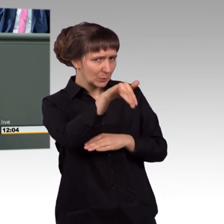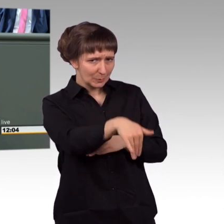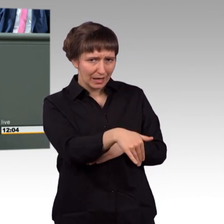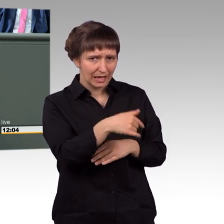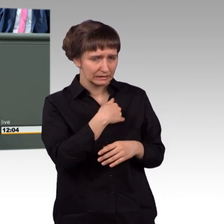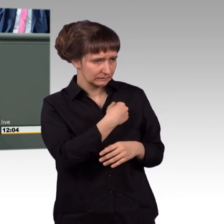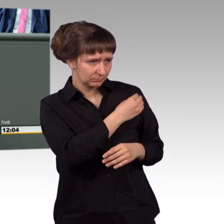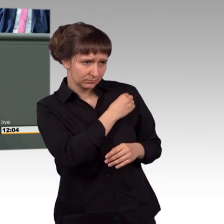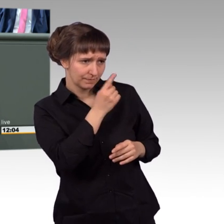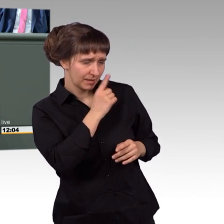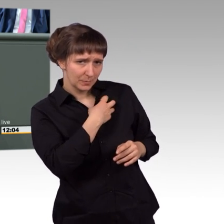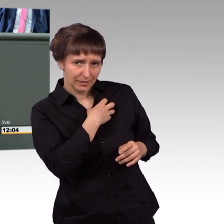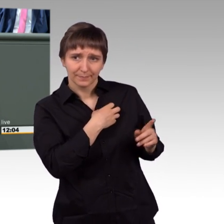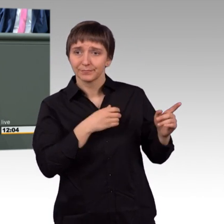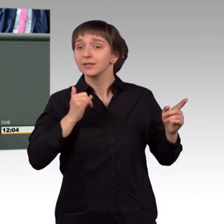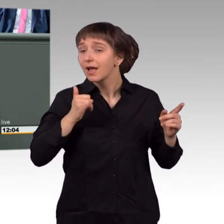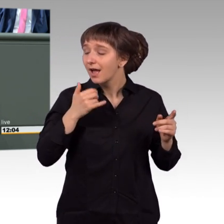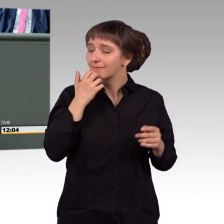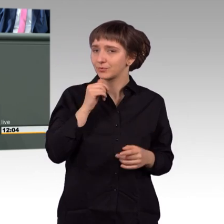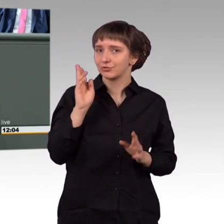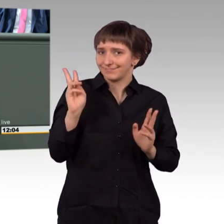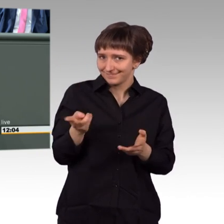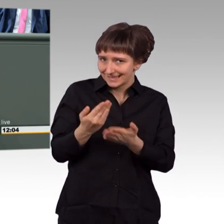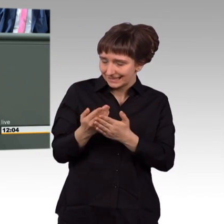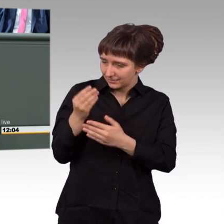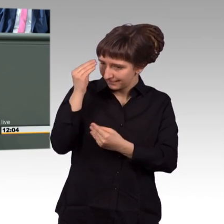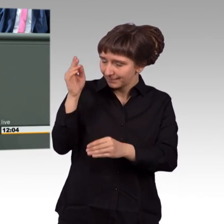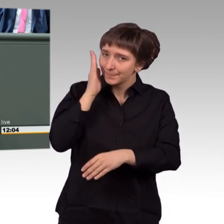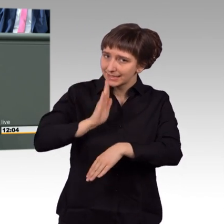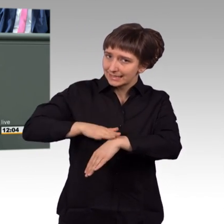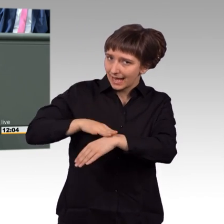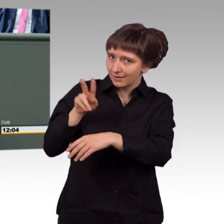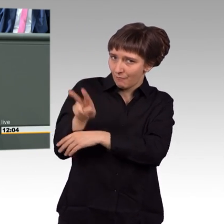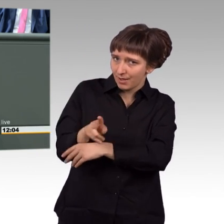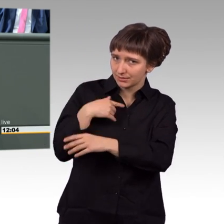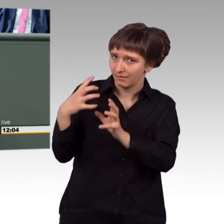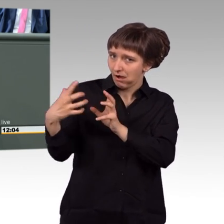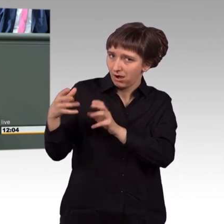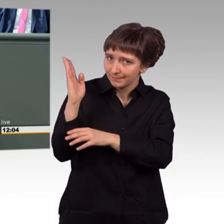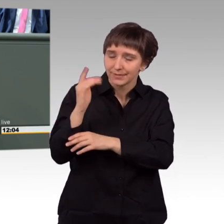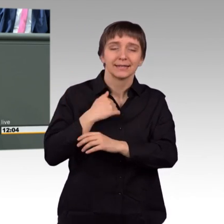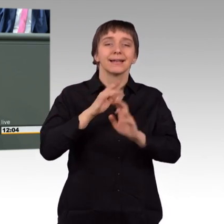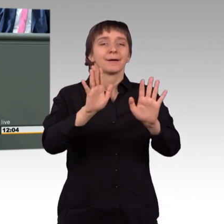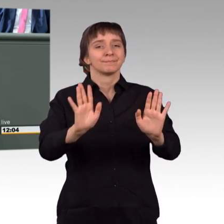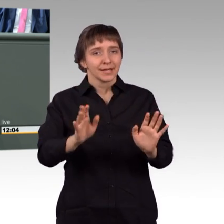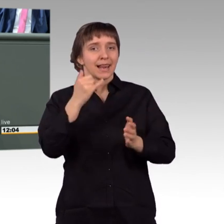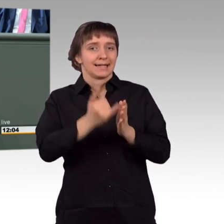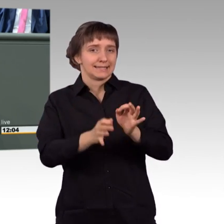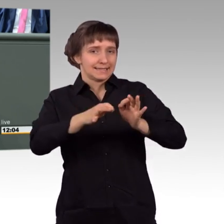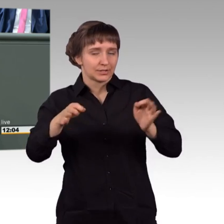Herr Kollege, das will ich von Ihnen, dass Sie die Zeit beachten. Ja, in Ordnung. Ich sage einen letzten Satz zur Türkei. Ich halte den Einsatz der